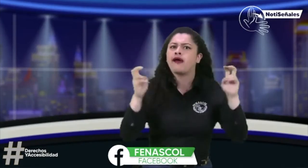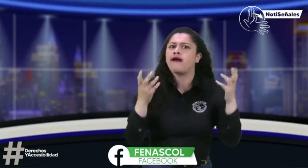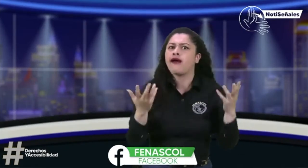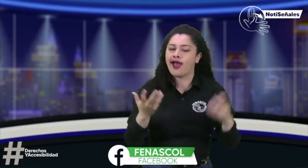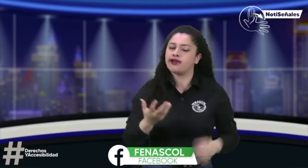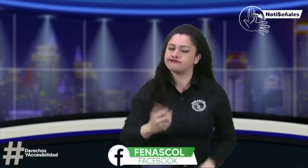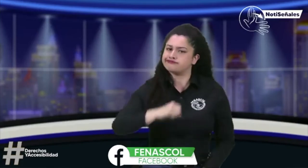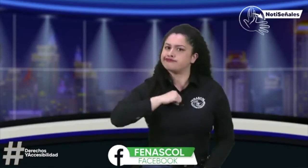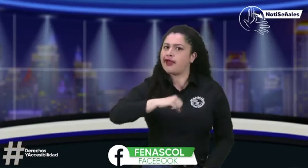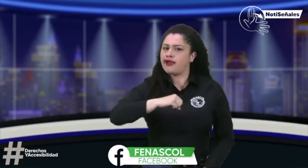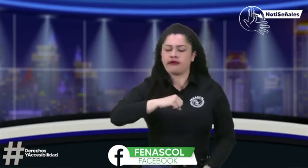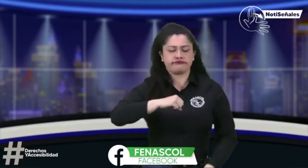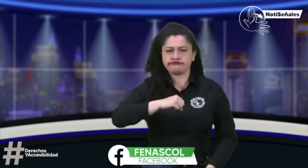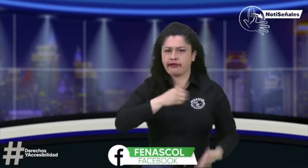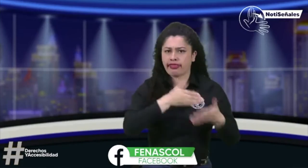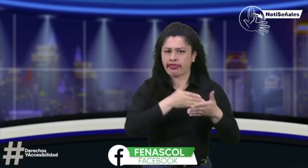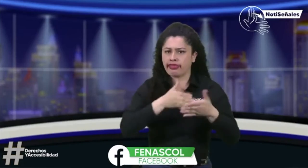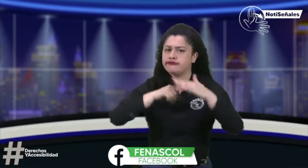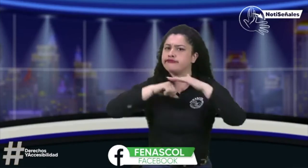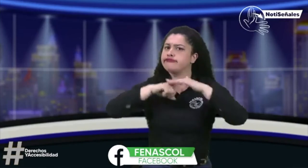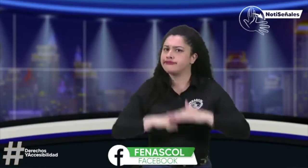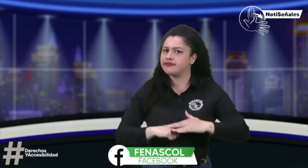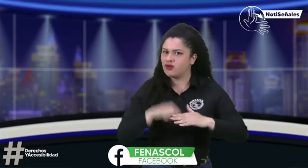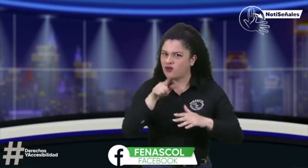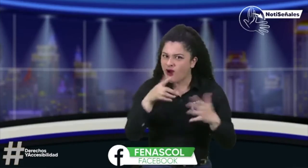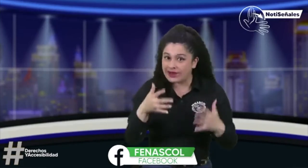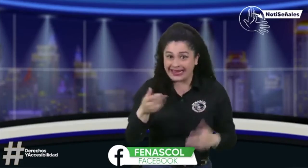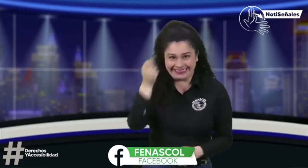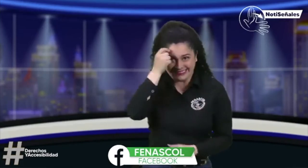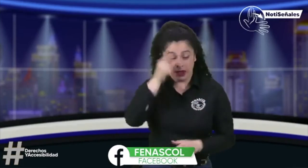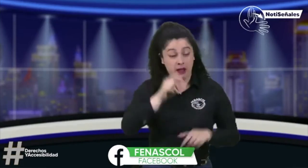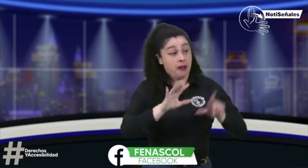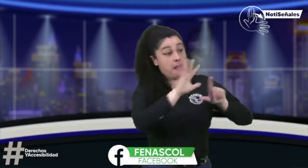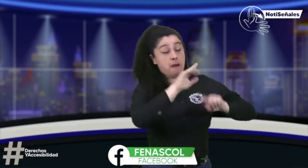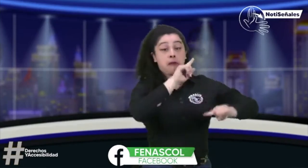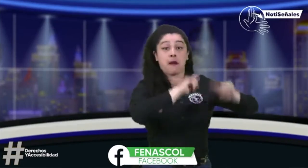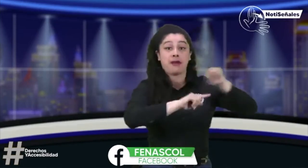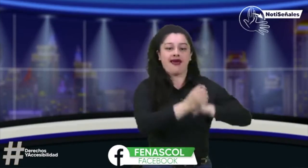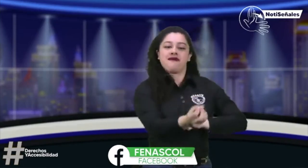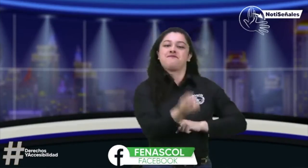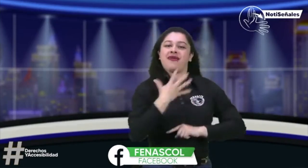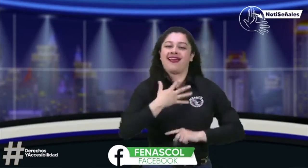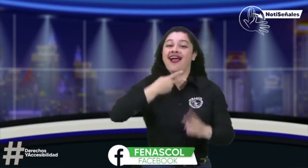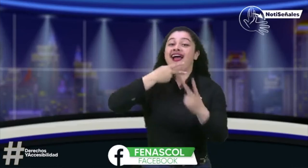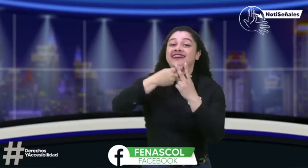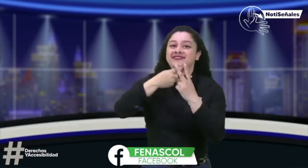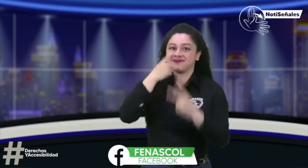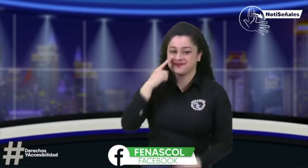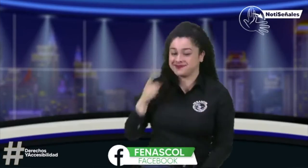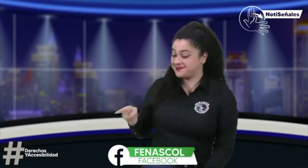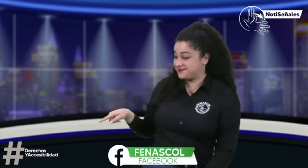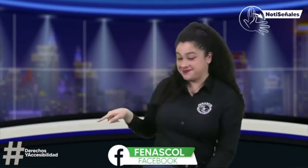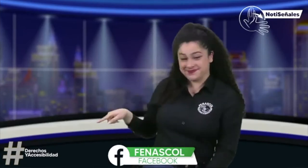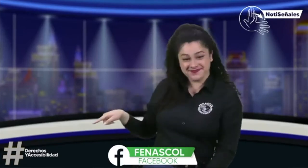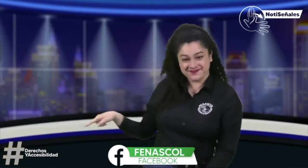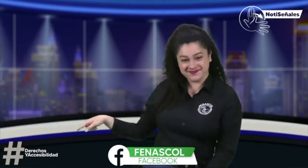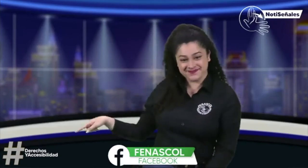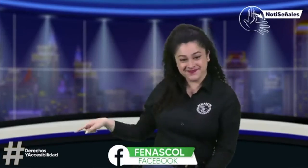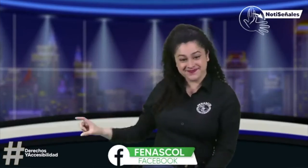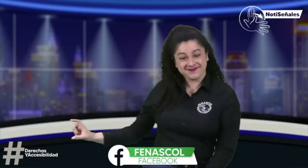sobre este tema. Es la campaña que estamos realizando. Sin accesibilidad no hay derechos. Y nos lo pueden mandar usando